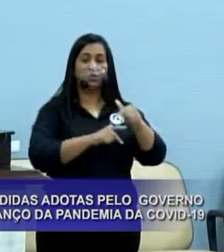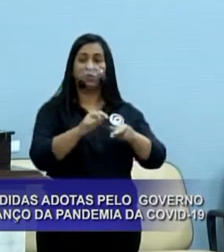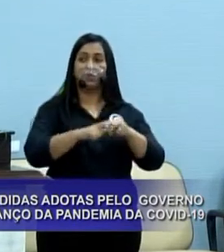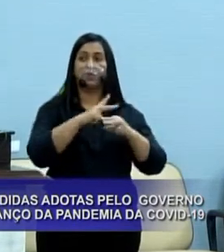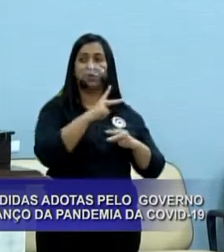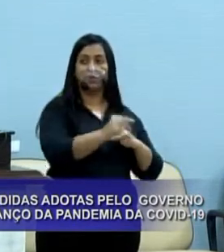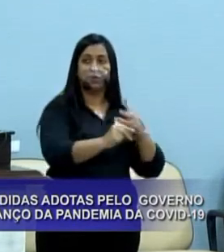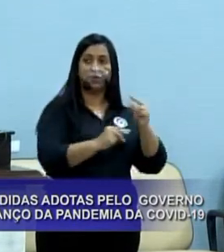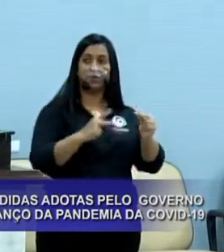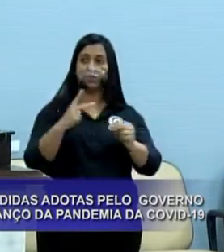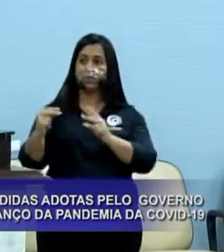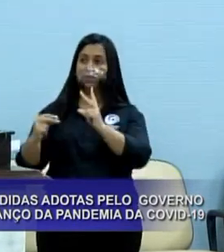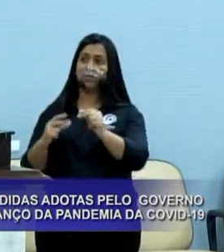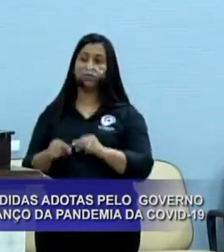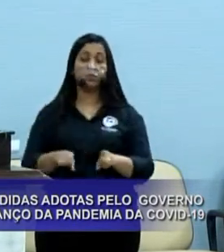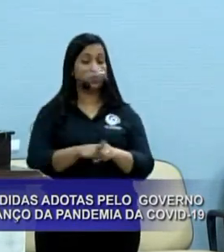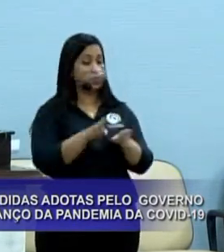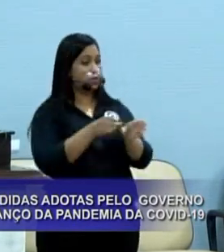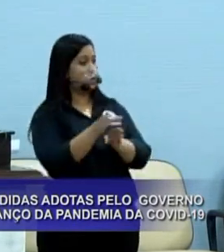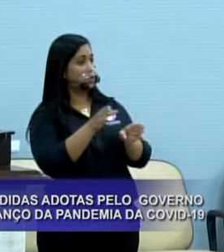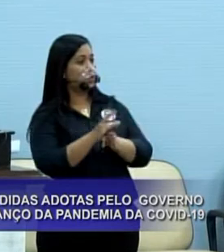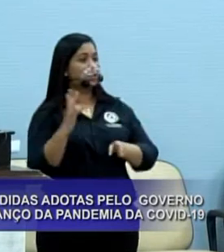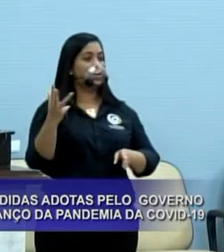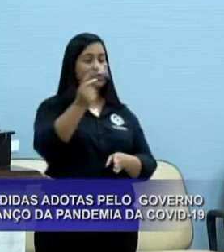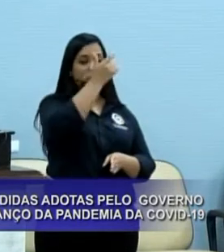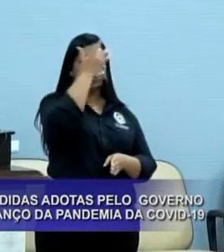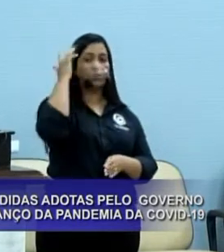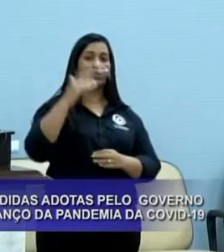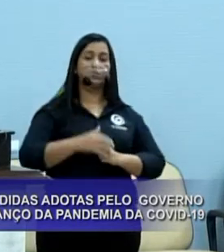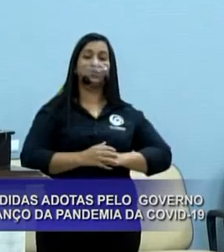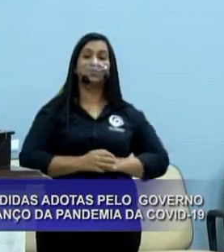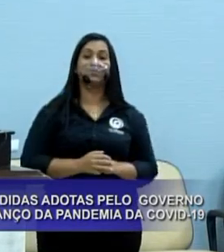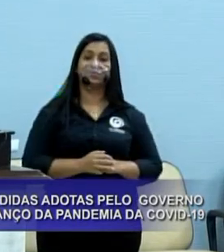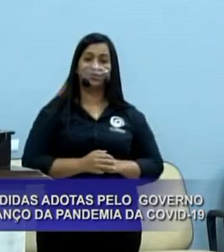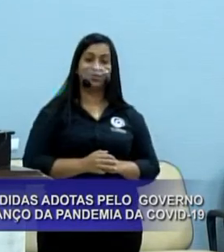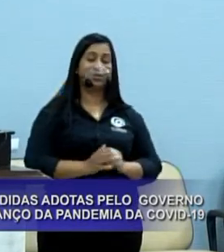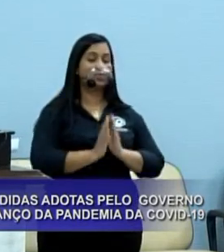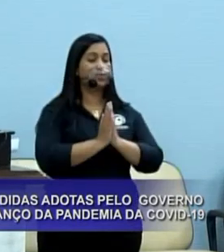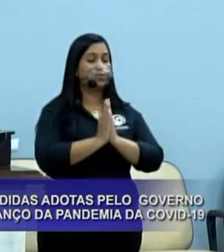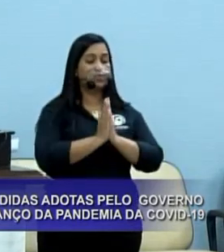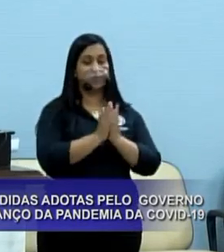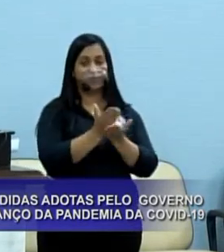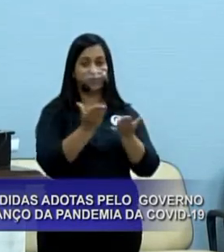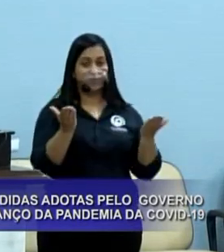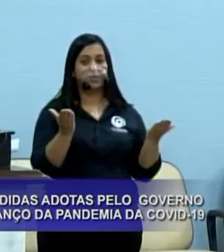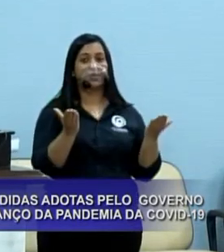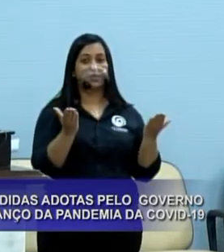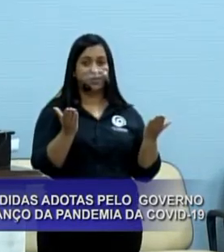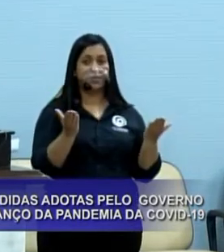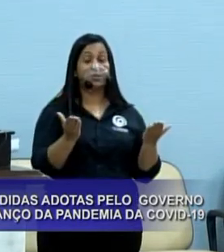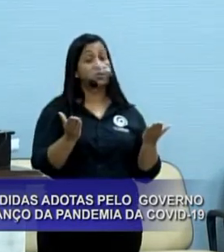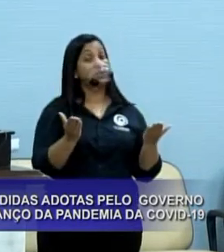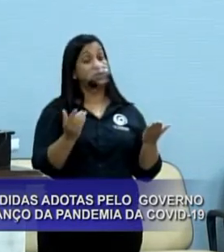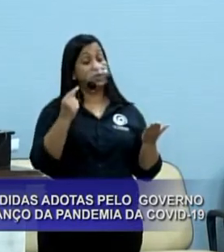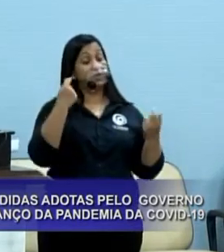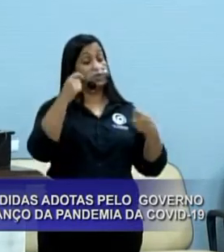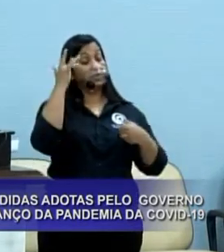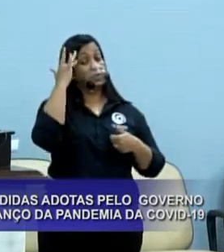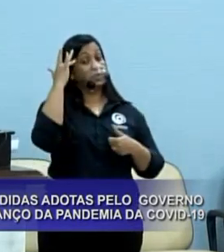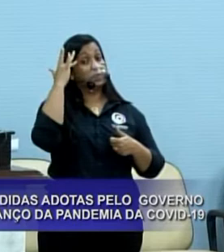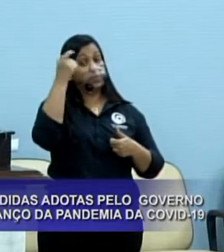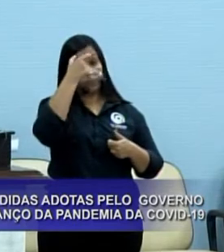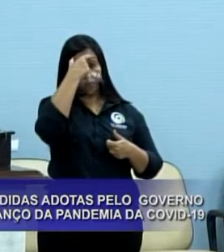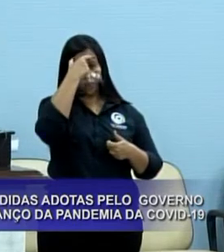e orientar as pessoas, meus amigos, por gentileza, vamos nos conscientizar,